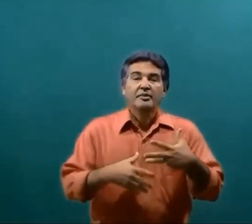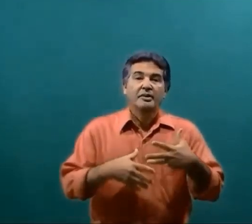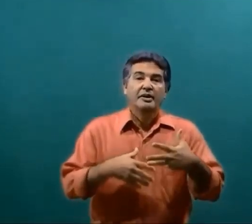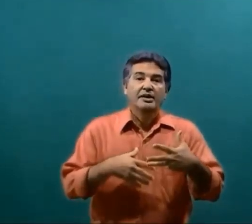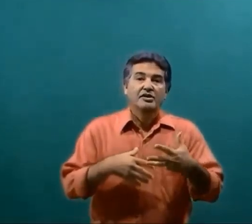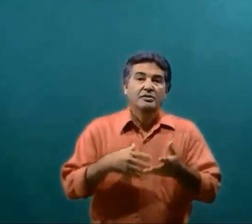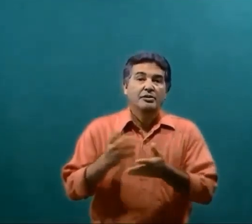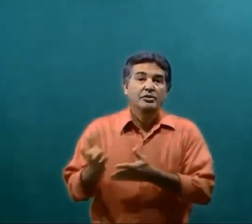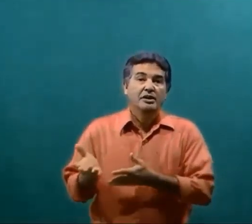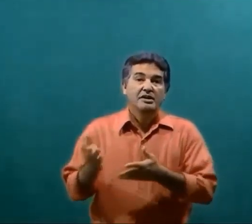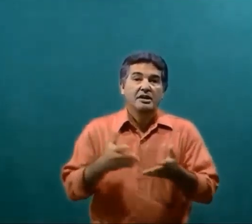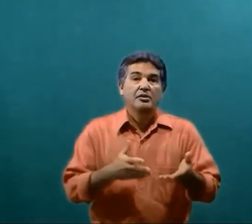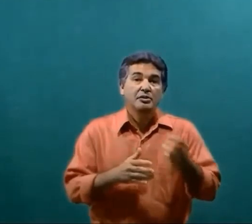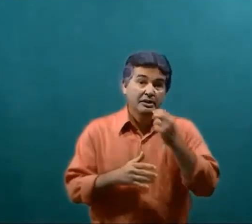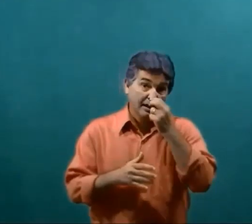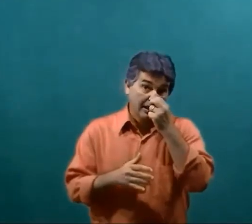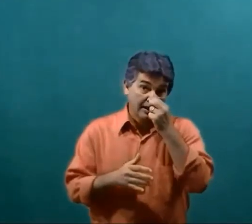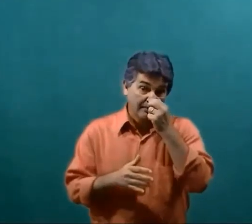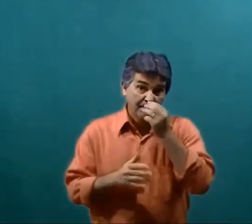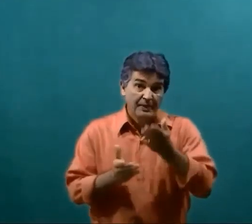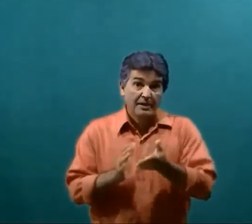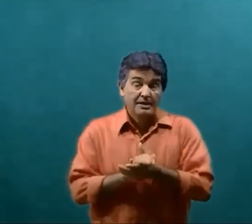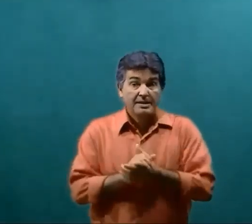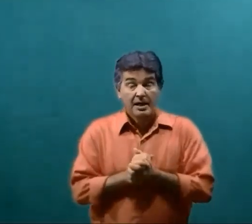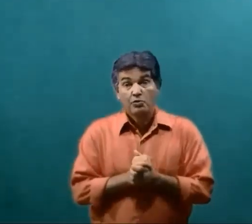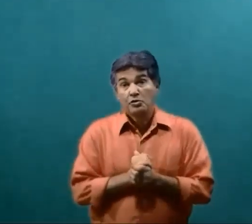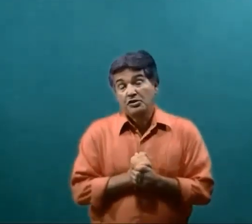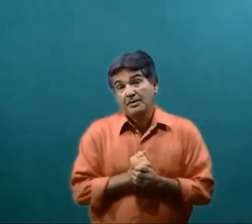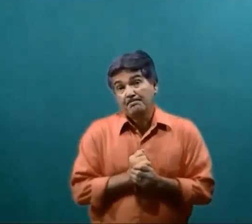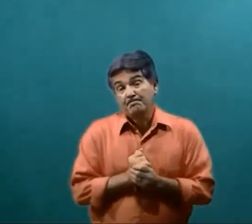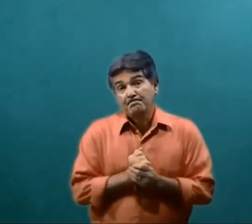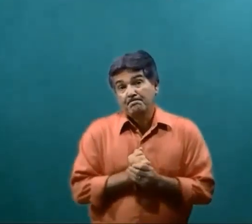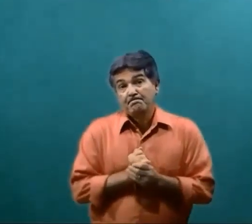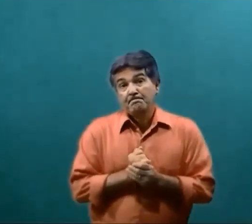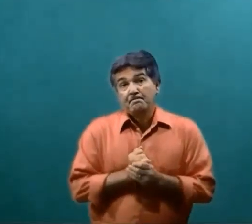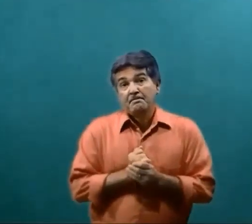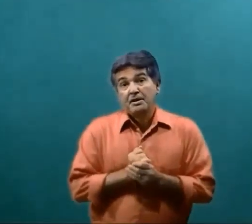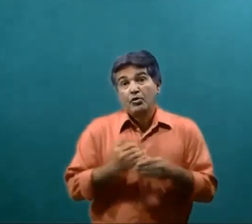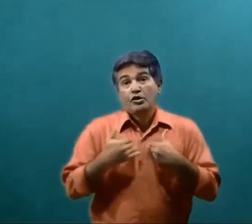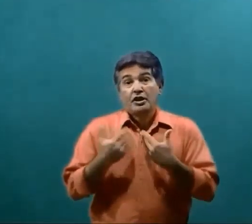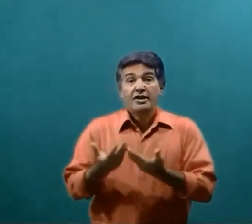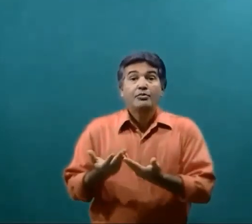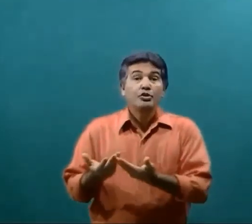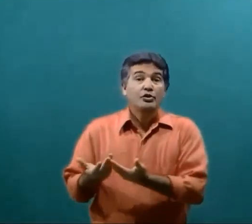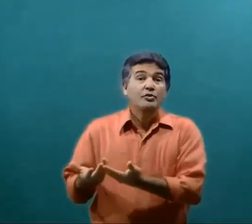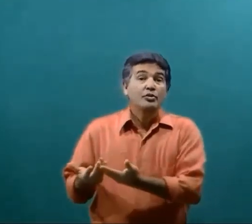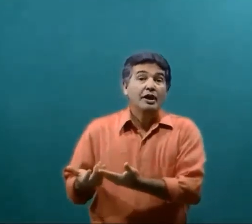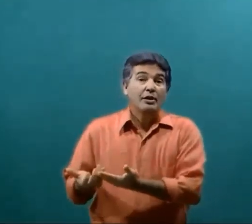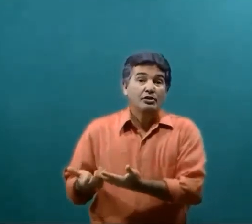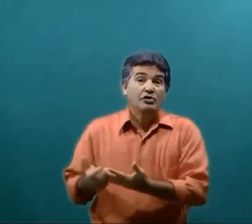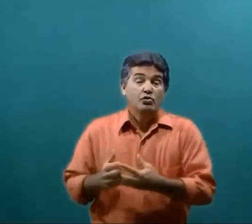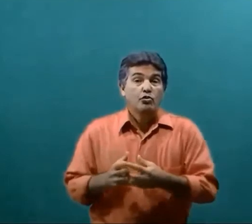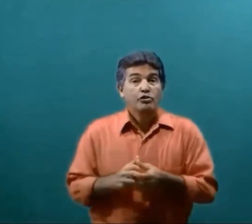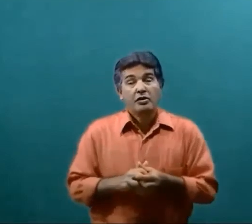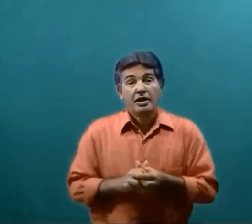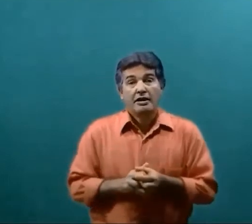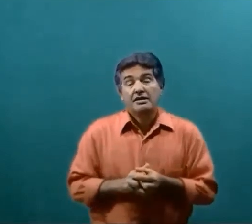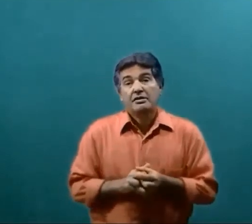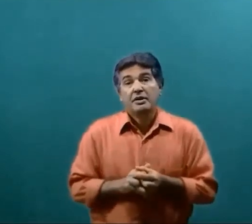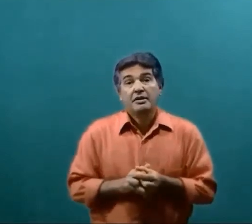também A questão da nutrição E da saúde Eu gostaria muito de mudar O discurso em relação a